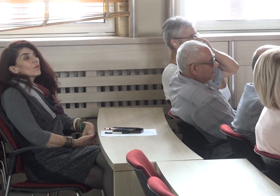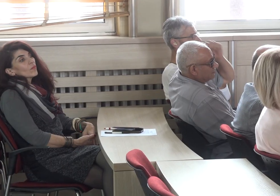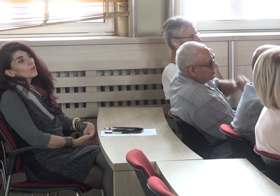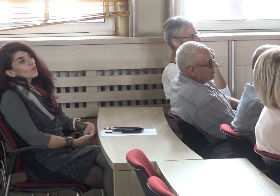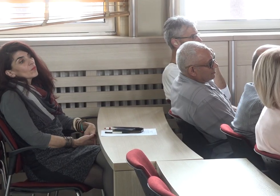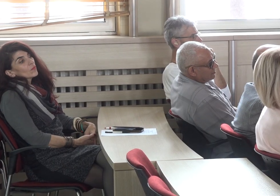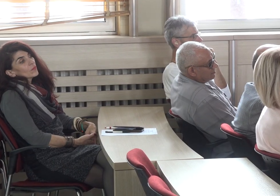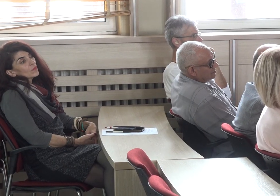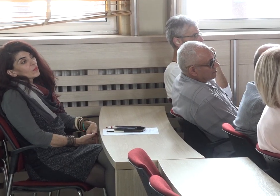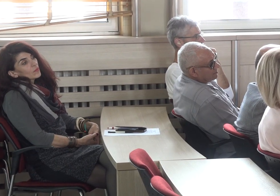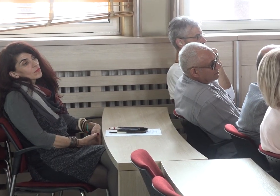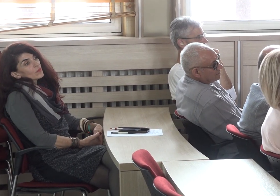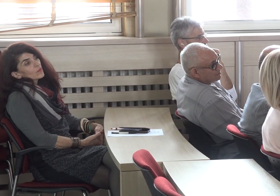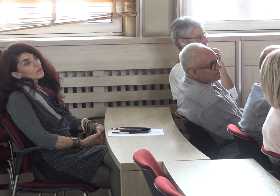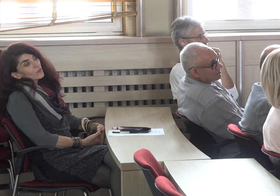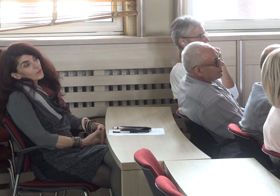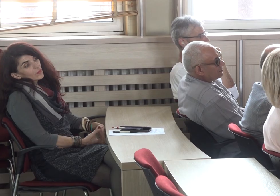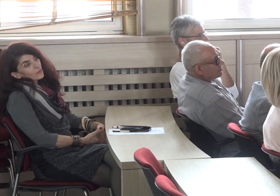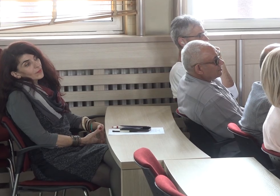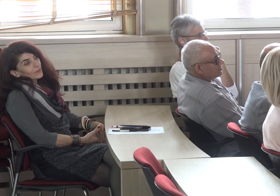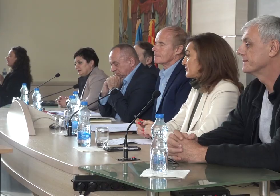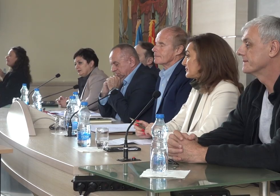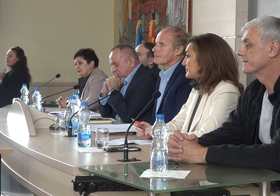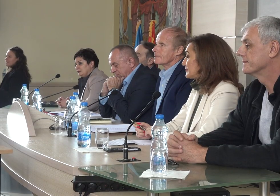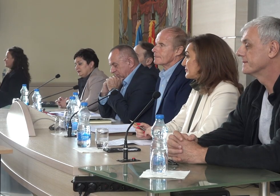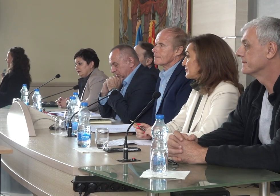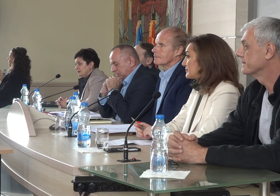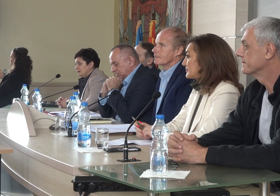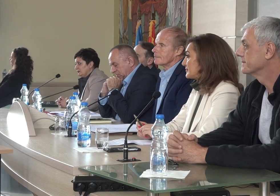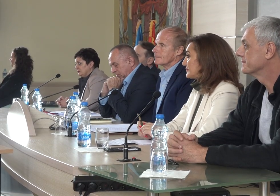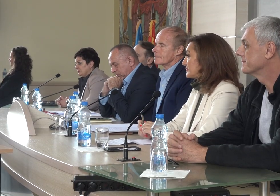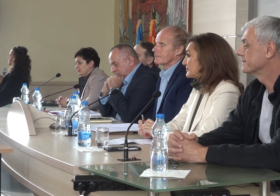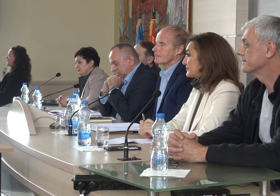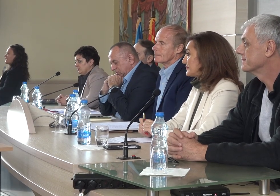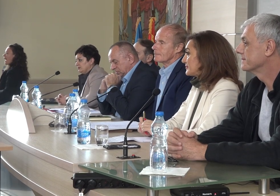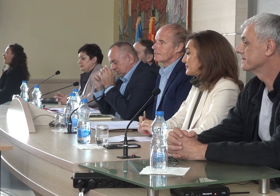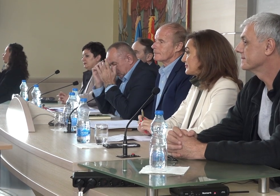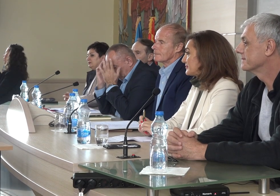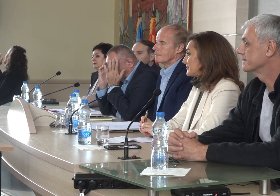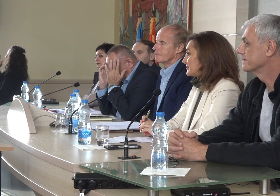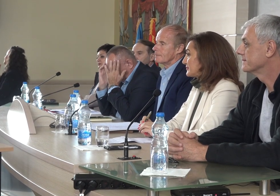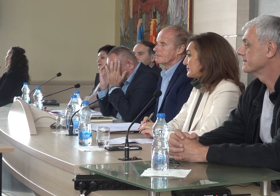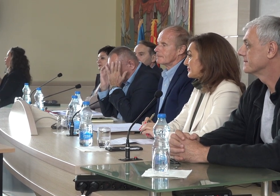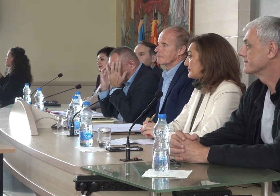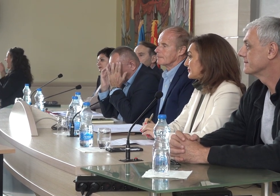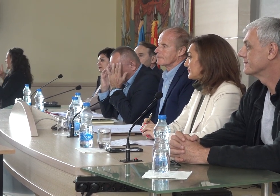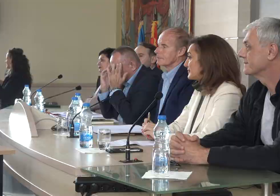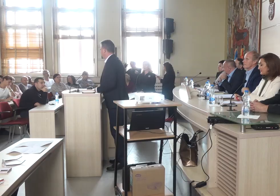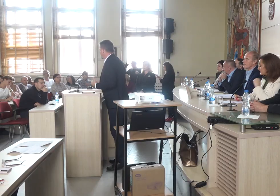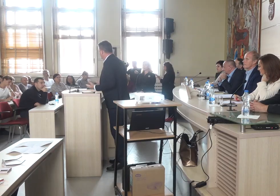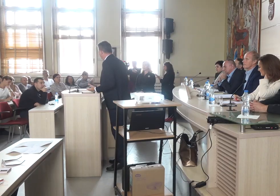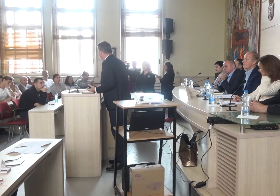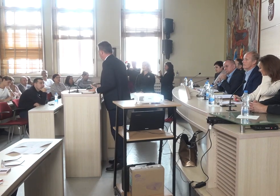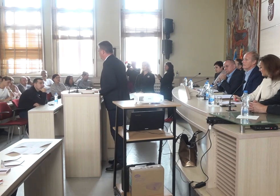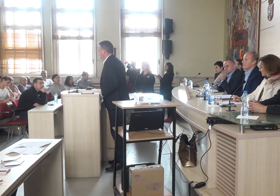Zanimalo nas je koje su najčešći kritiki i pohvale na račun RTS-a i šta građani očekuju od javnog medijskog servisa Srbije.